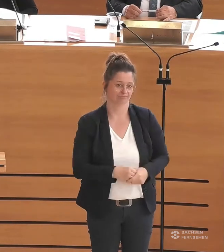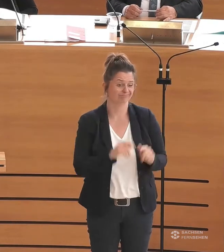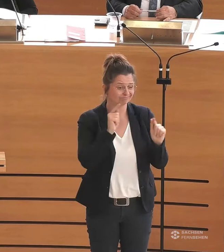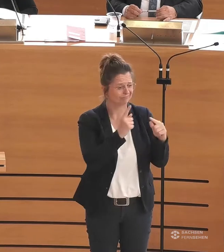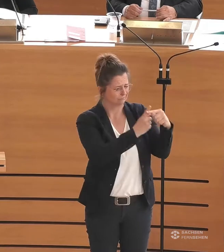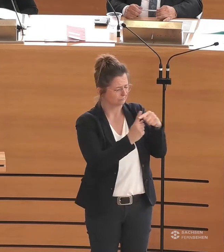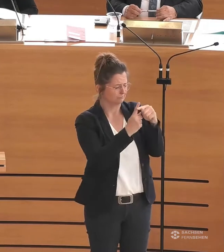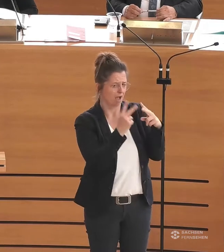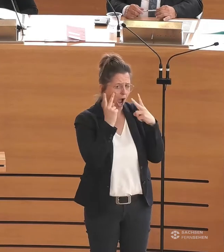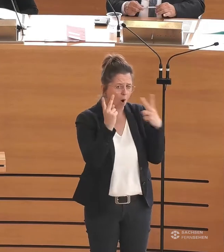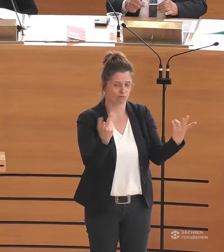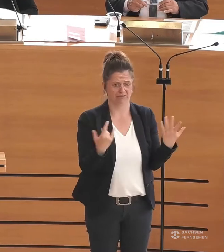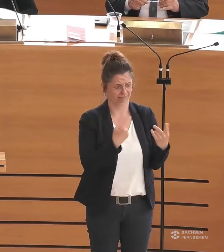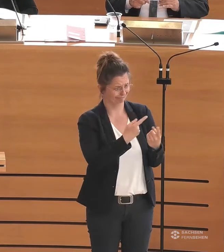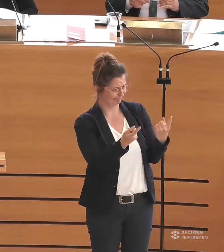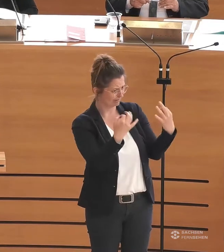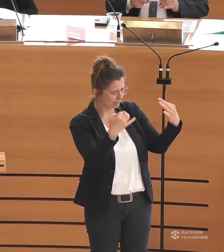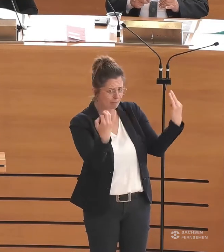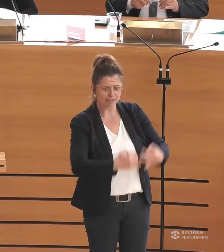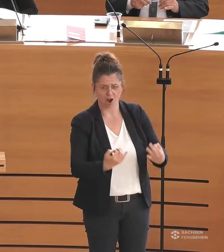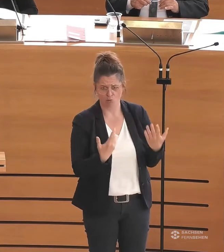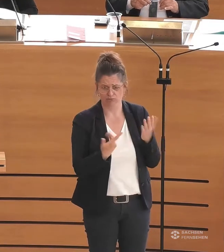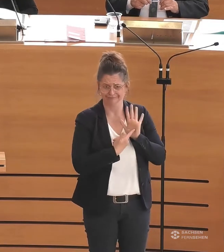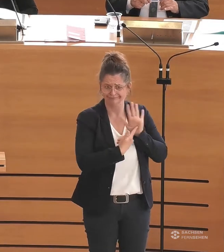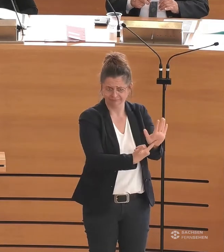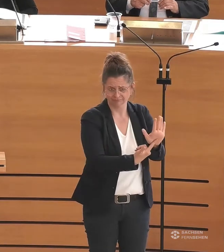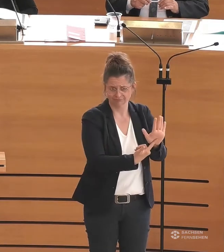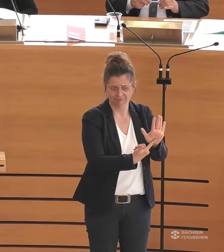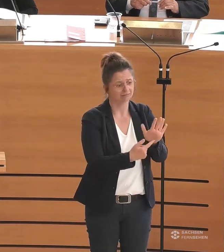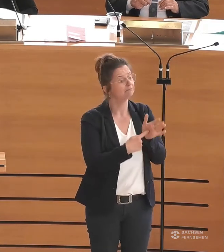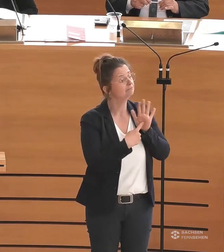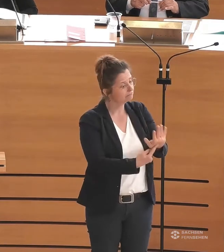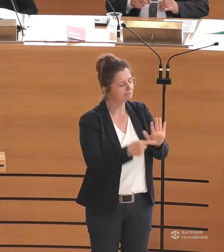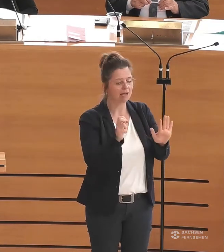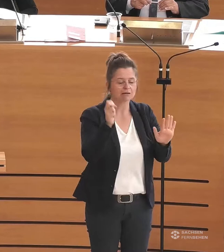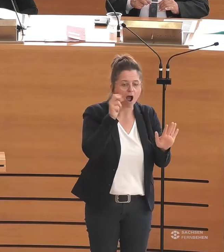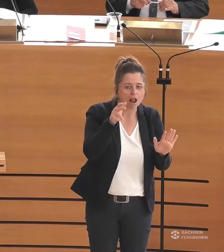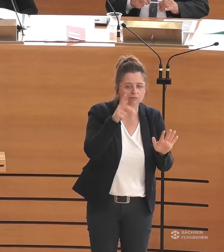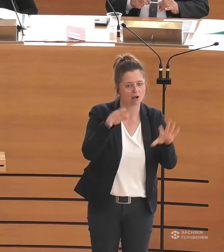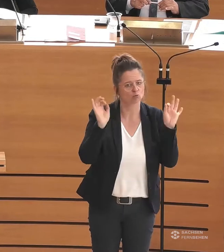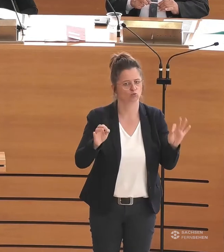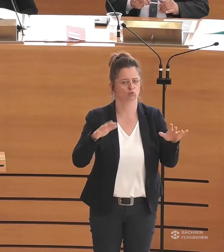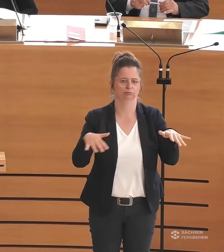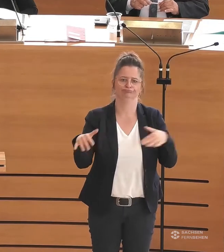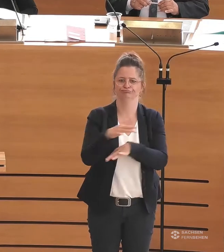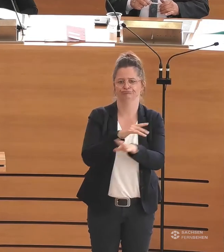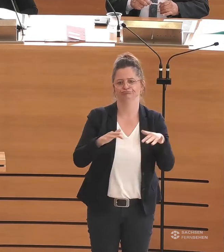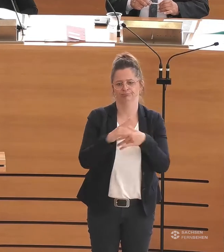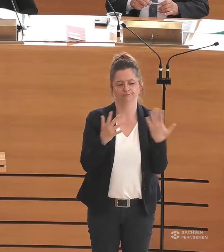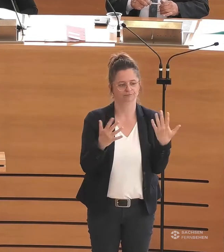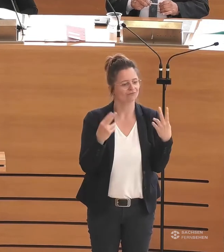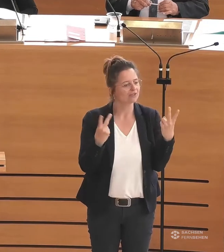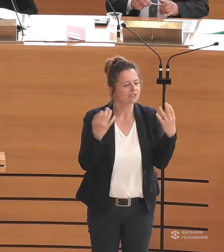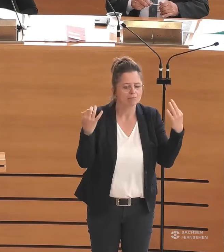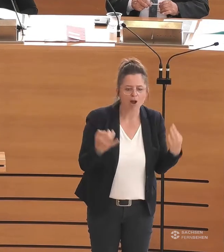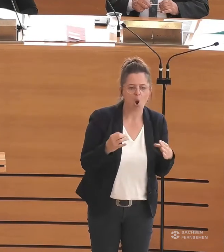darauf achten, welche Dinge brauchen sie, um im Alltag zurecht zu kommen. Es ist auch wichtig, darauf zu achten, dass sie Zugang und